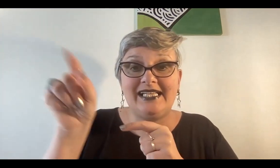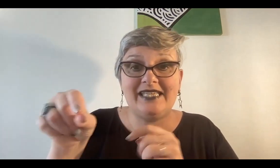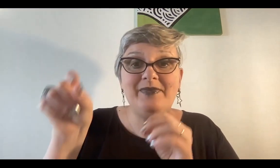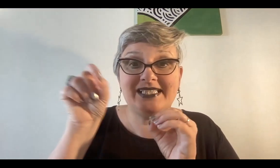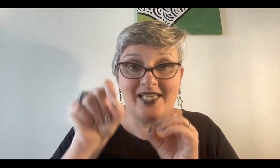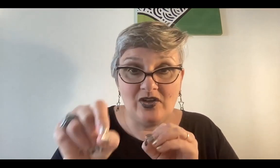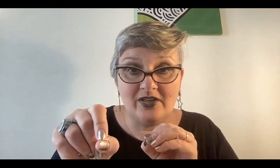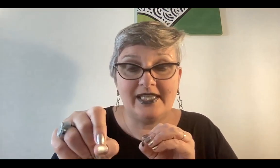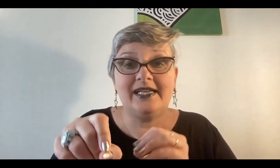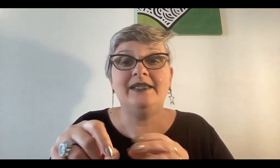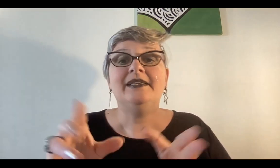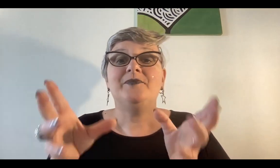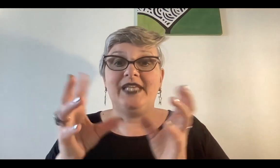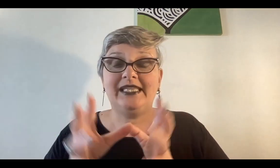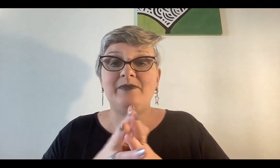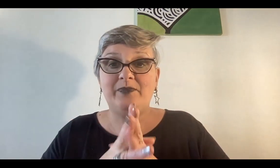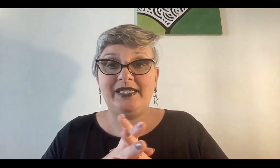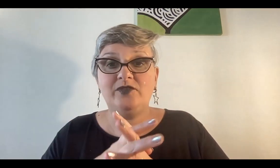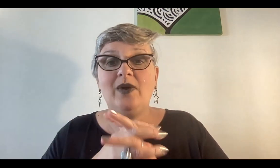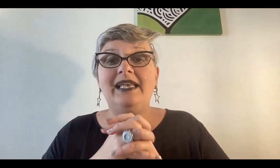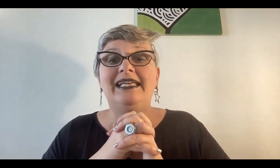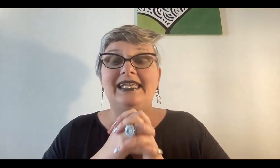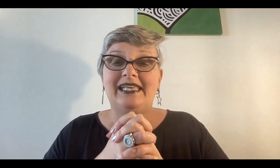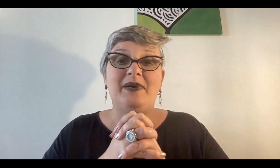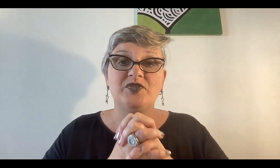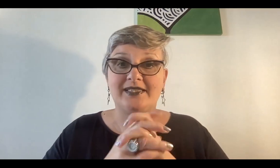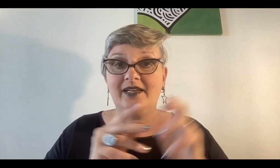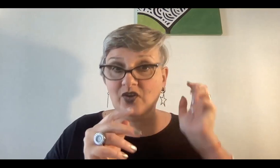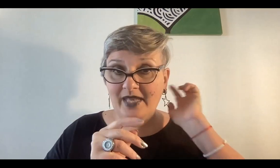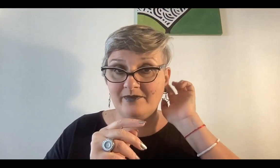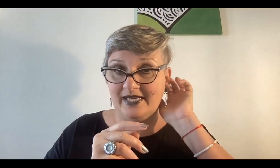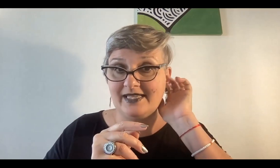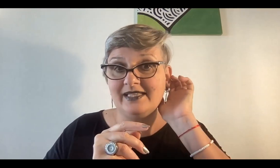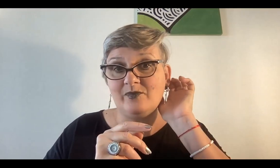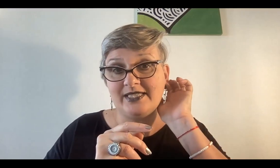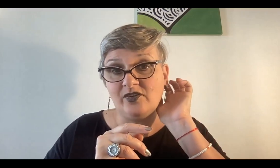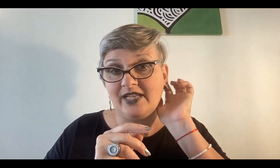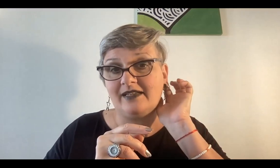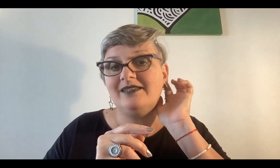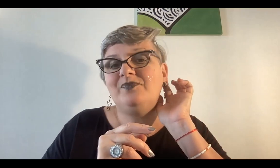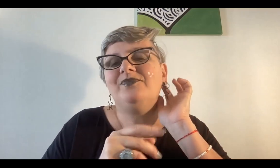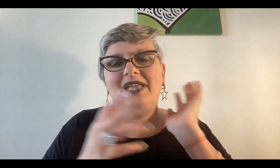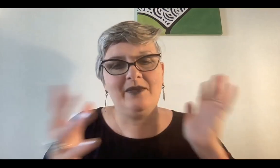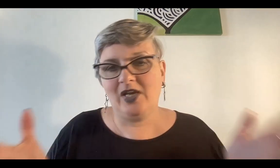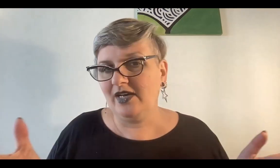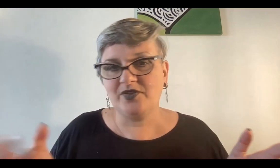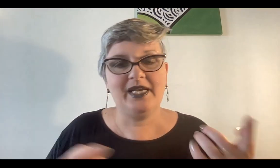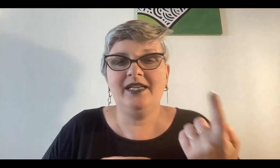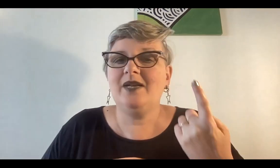de alquimia psicológica y alquimia espiritual, que vamos a hacer en noviembre, así que te podés anotar. Es mejor las ovejas negras